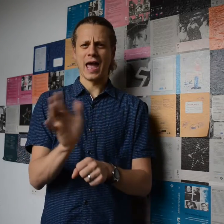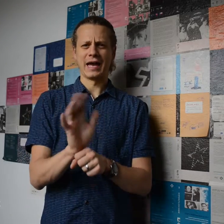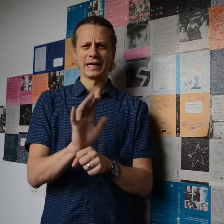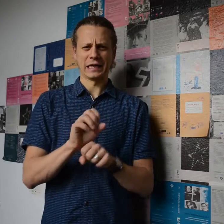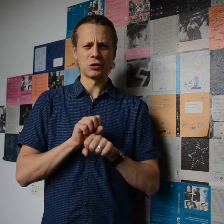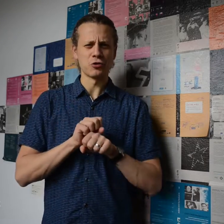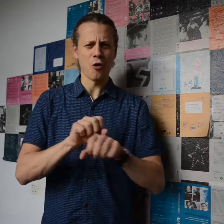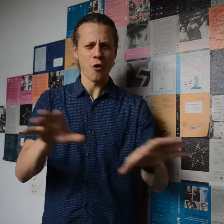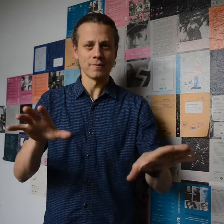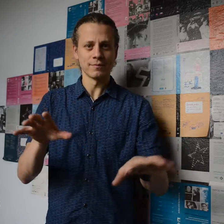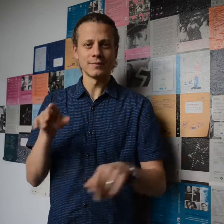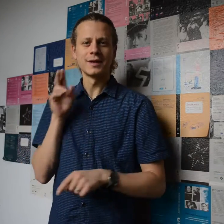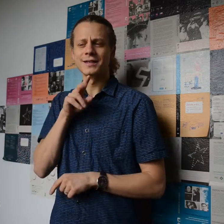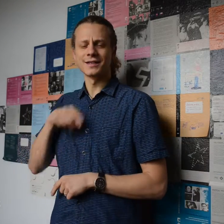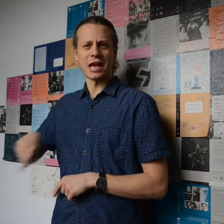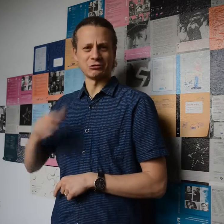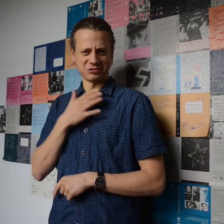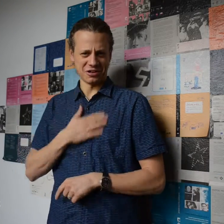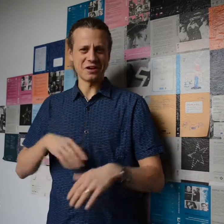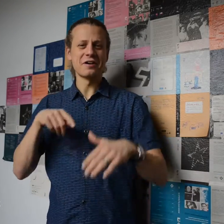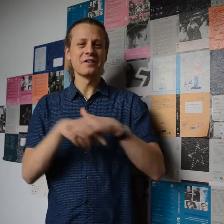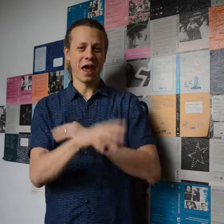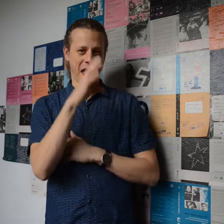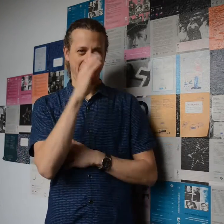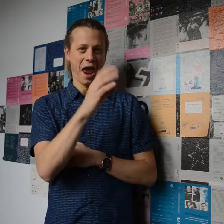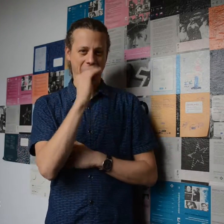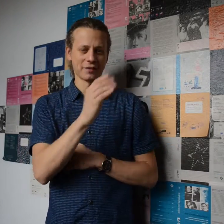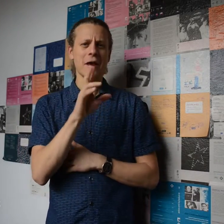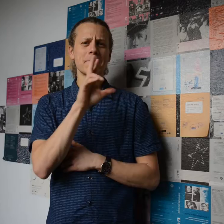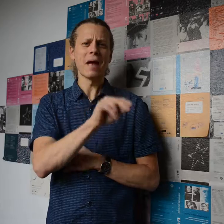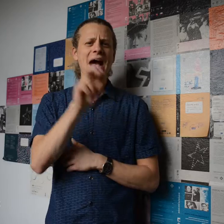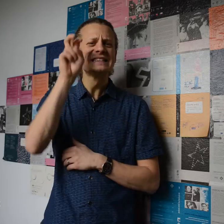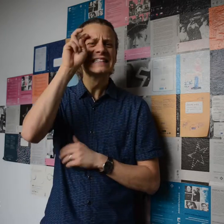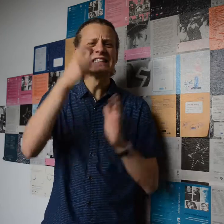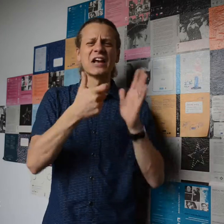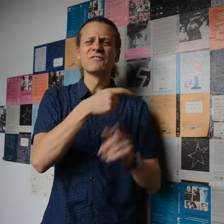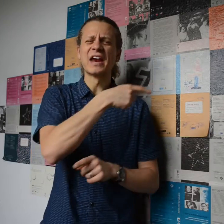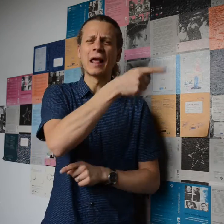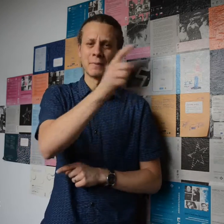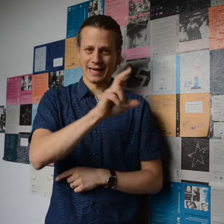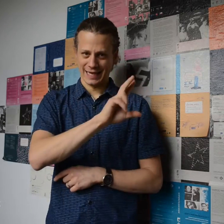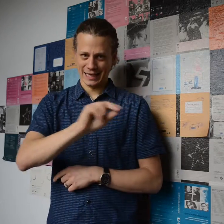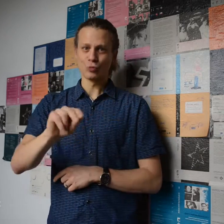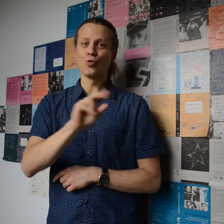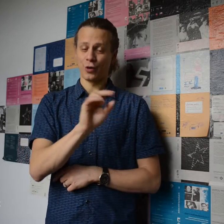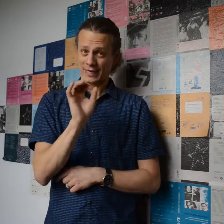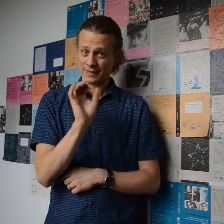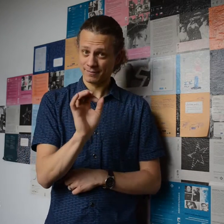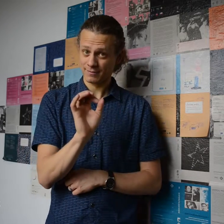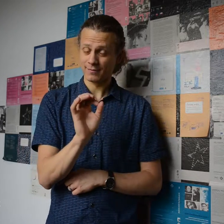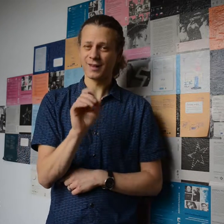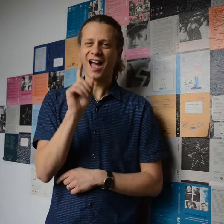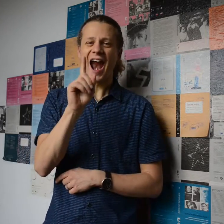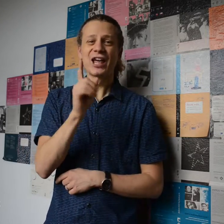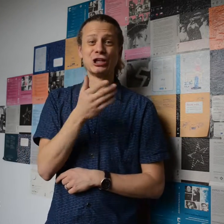Když chci jít jako neslyšící do kina, tak můžu jít jenom na zahraniční filmy, které mají české titulky.